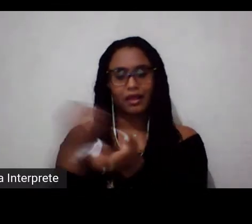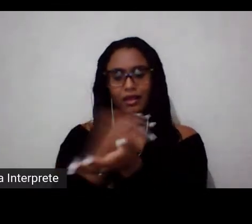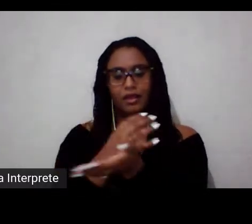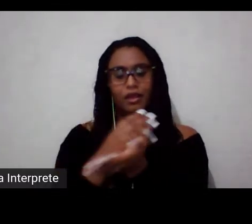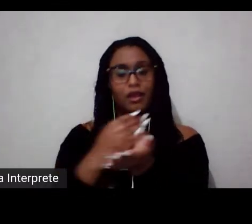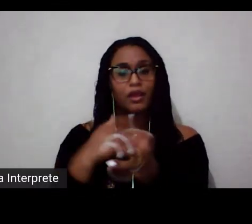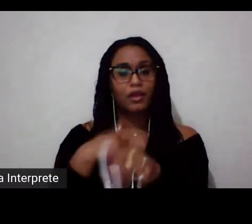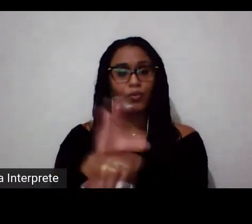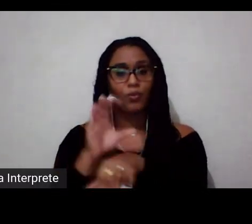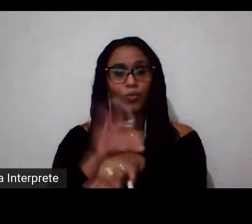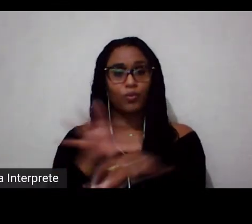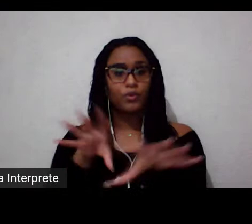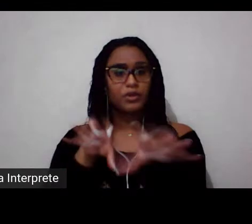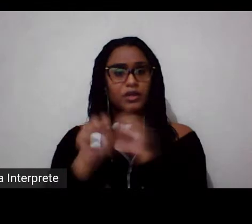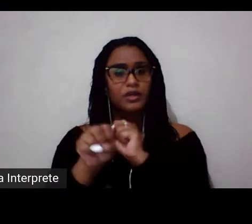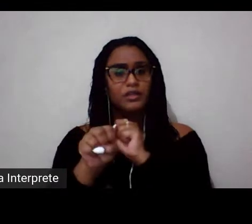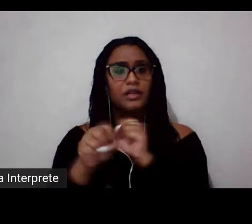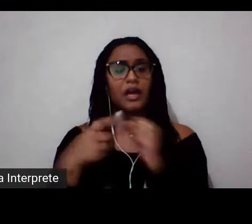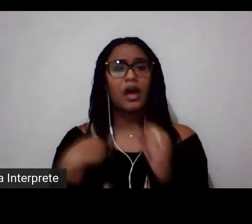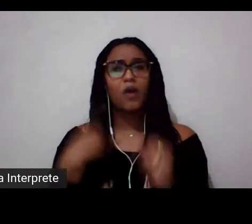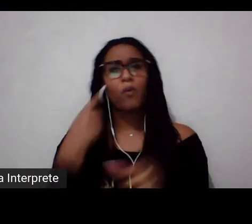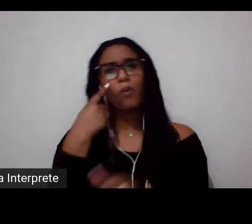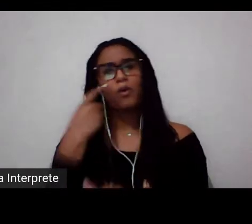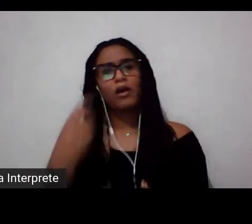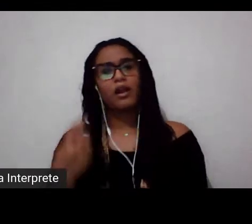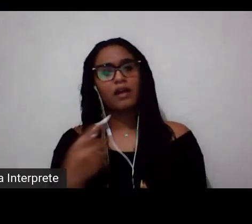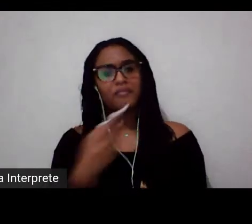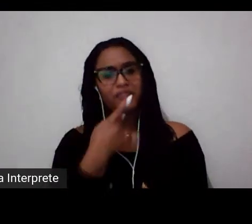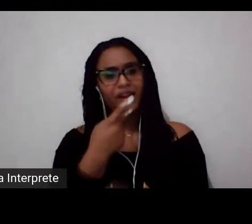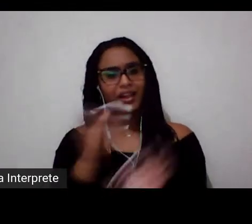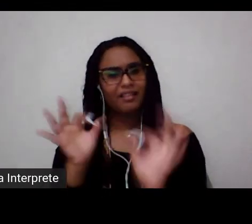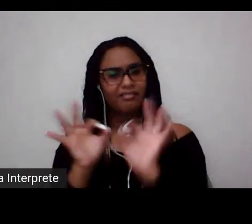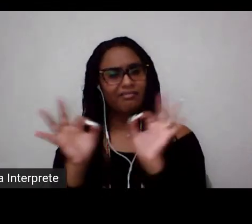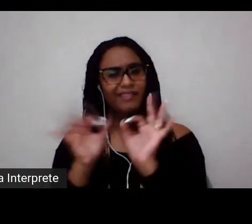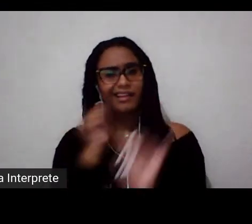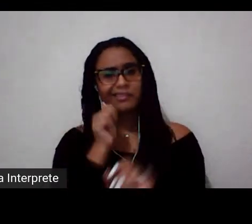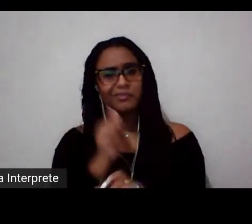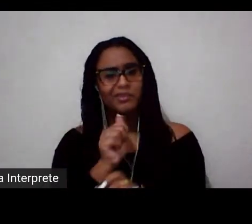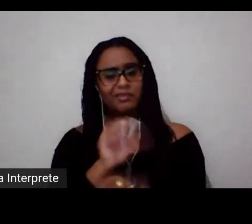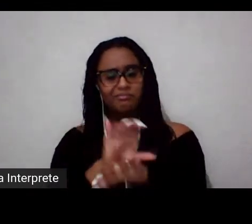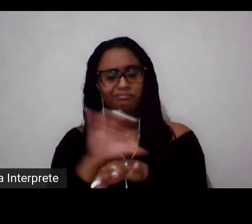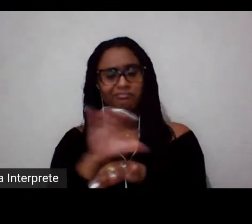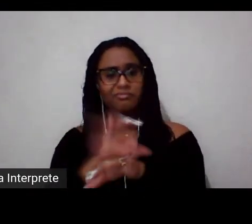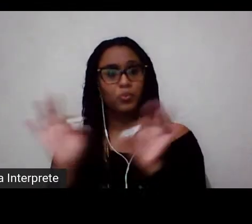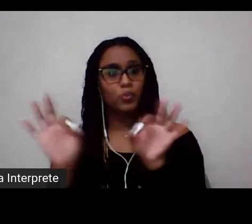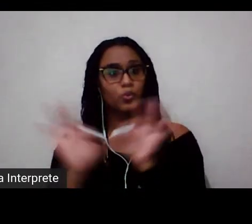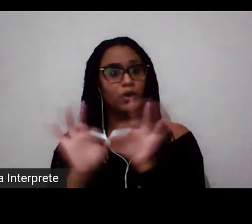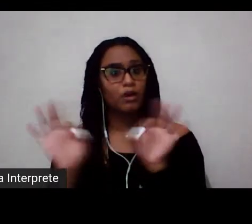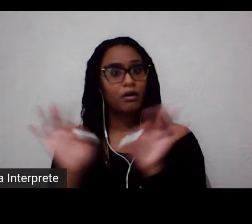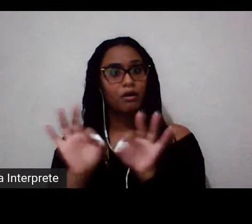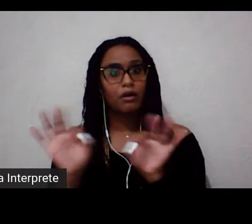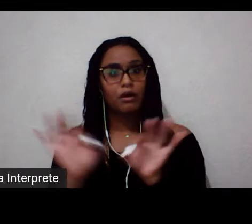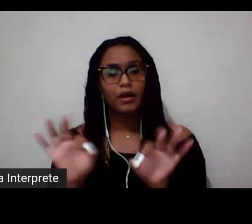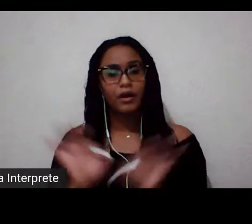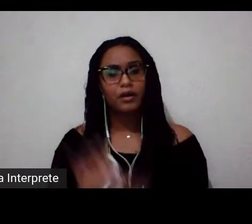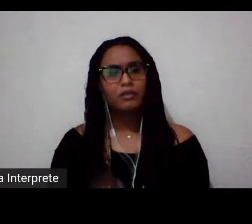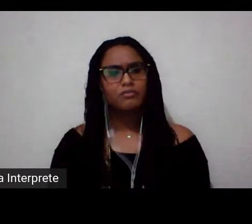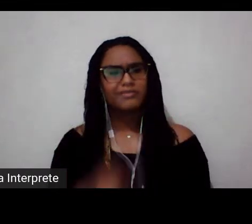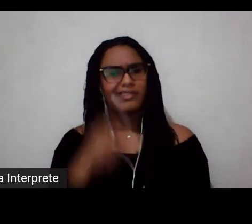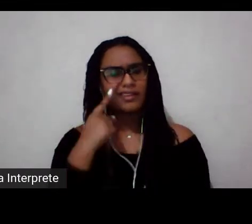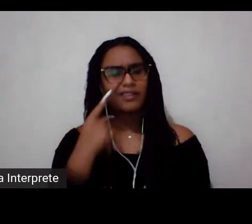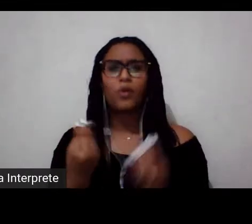percebia que nas disciplinas que eu cursava não se falava quase nada sobre as mulheres, como se as mulheres não existissem no campo do esporte.